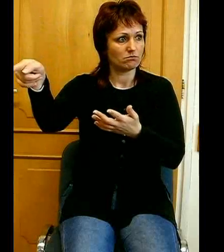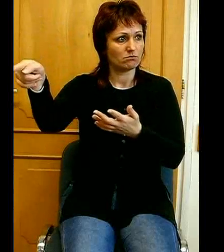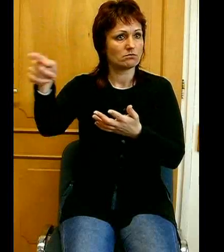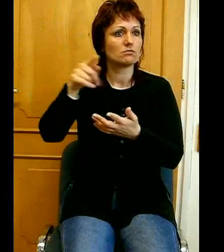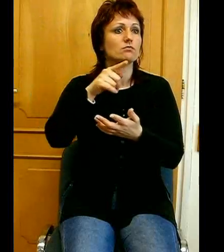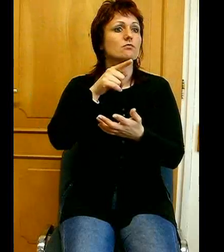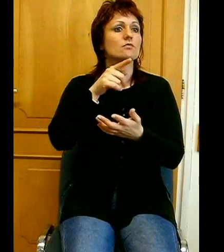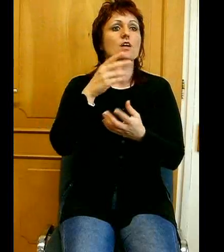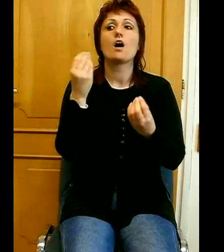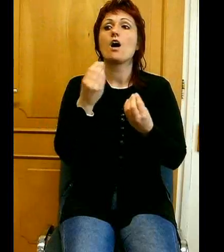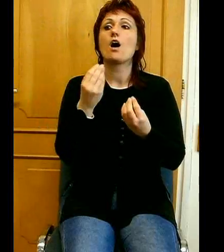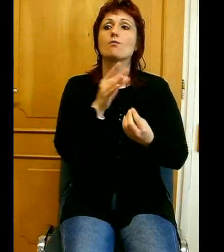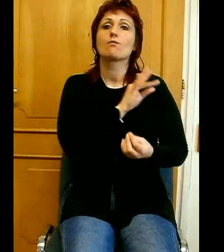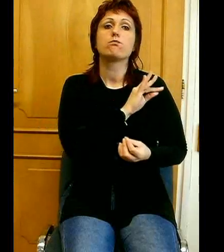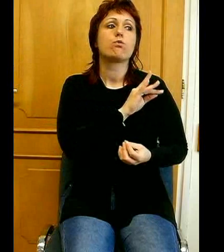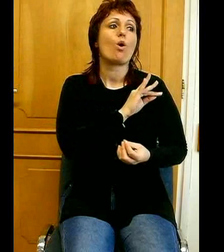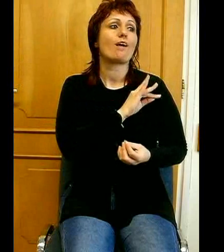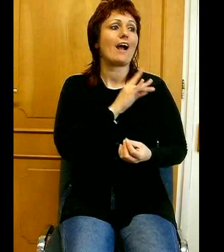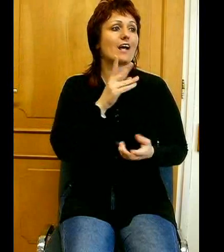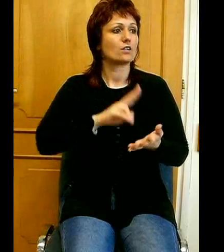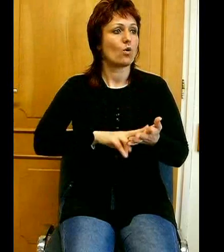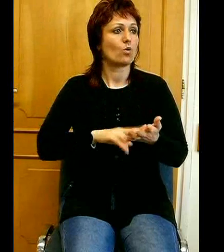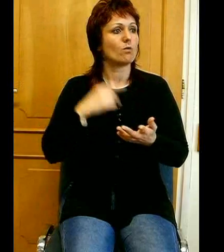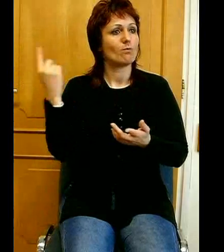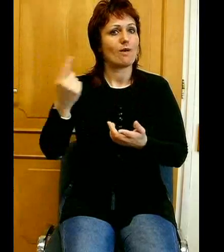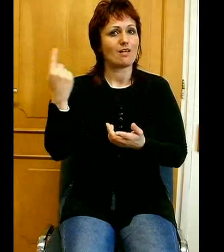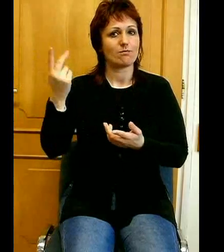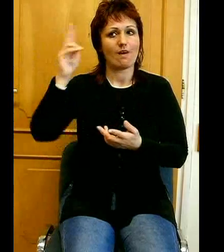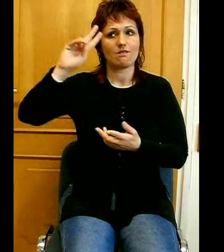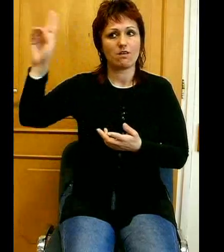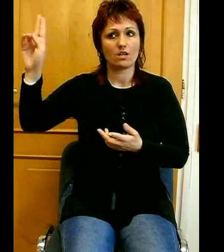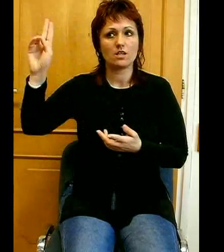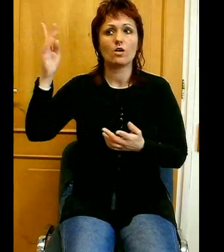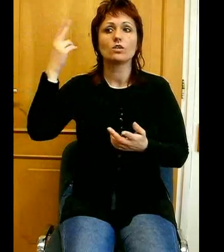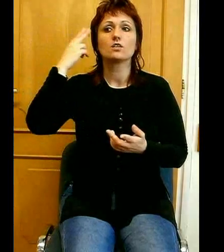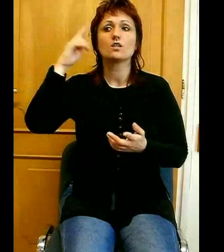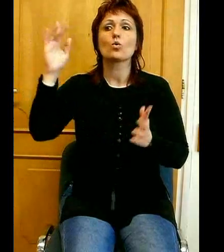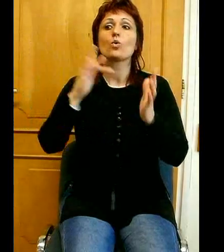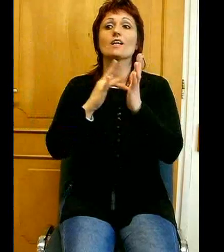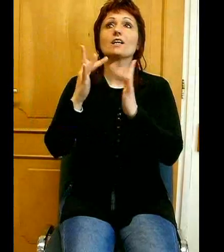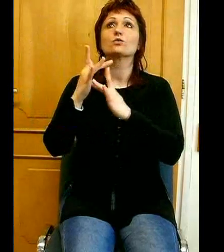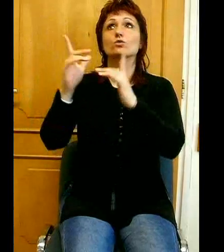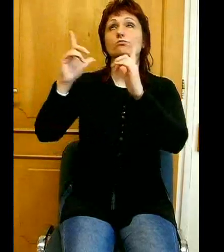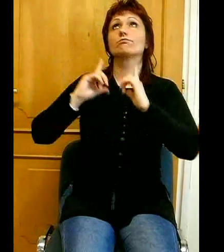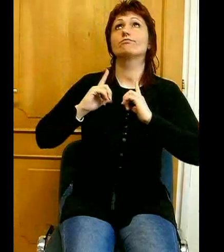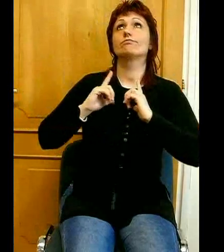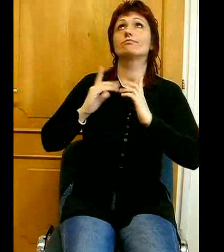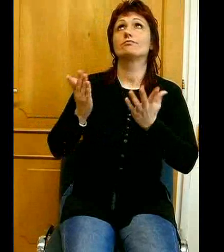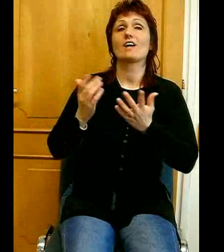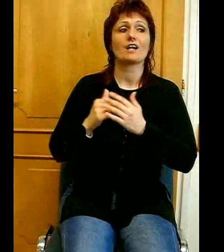ami polgárjogulva mennyben van, ahonnan az új Jézus Krisztust is váljuk. És miközben kiderül